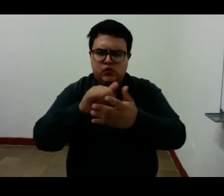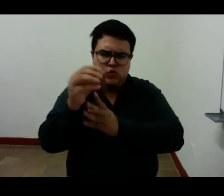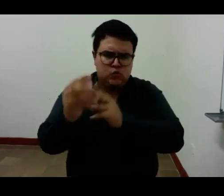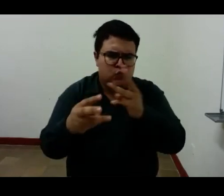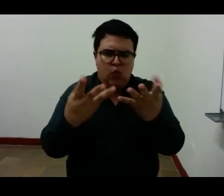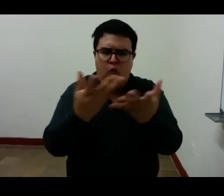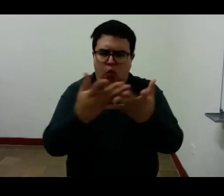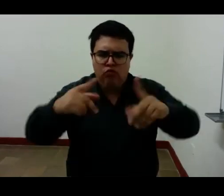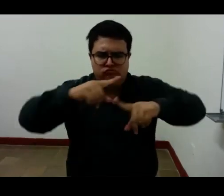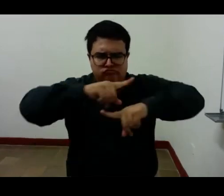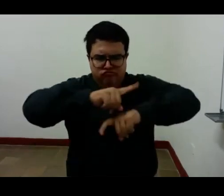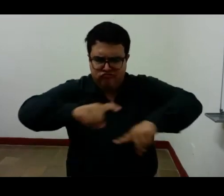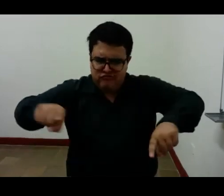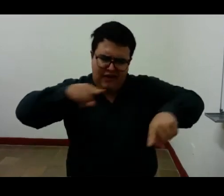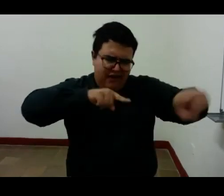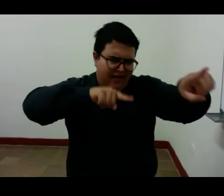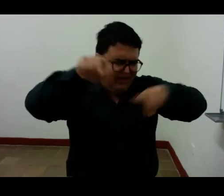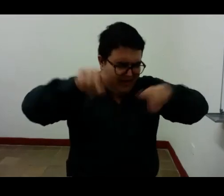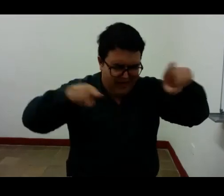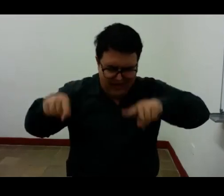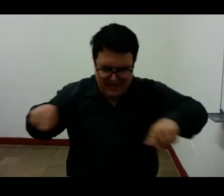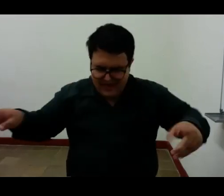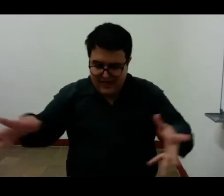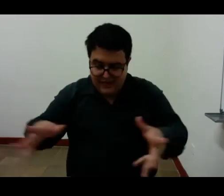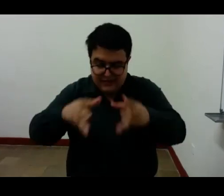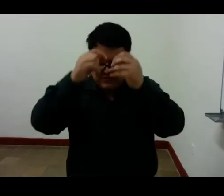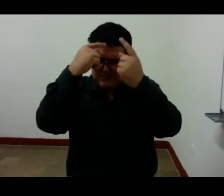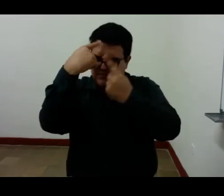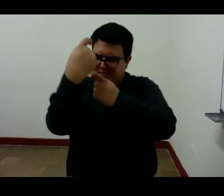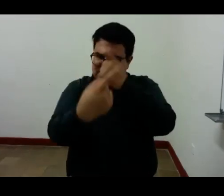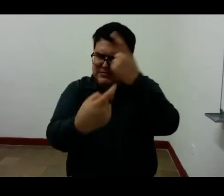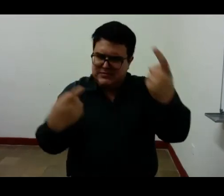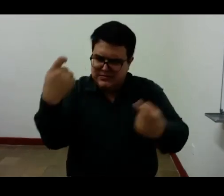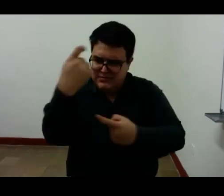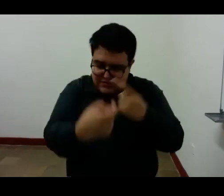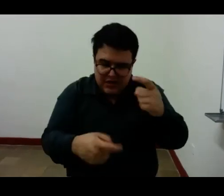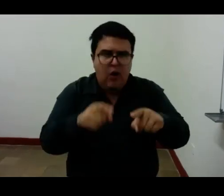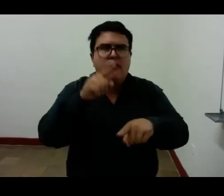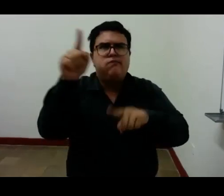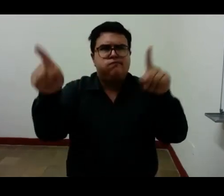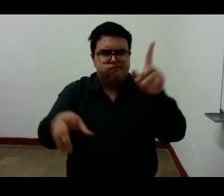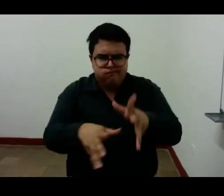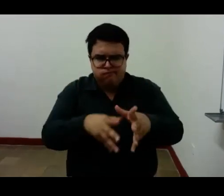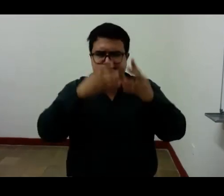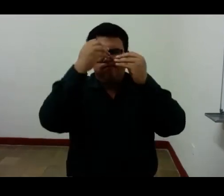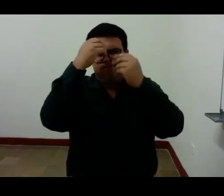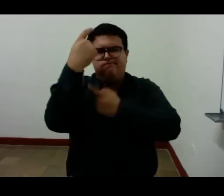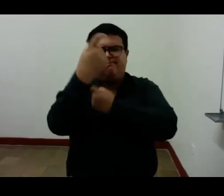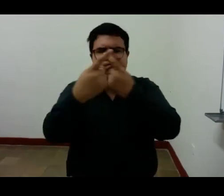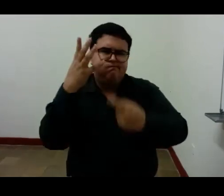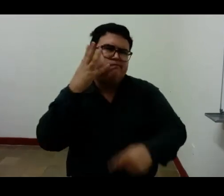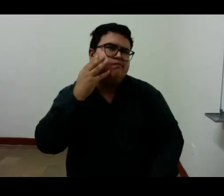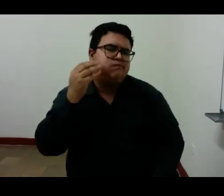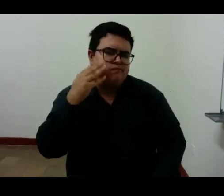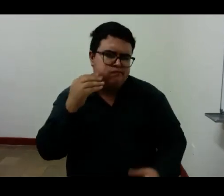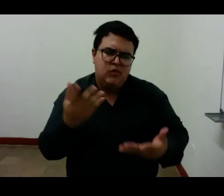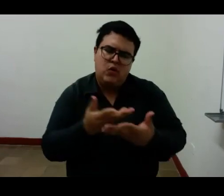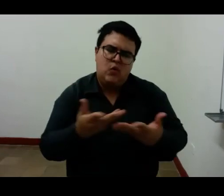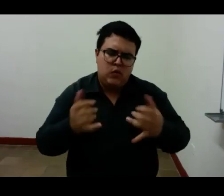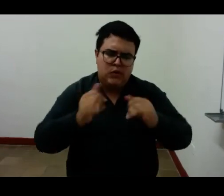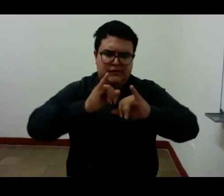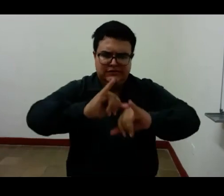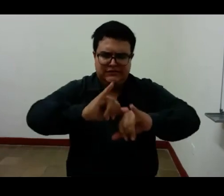dimensiones de su espacio interior en la que puede experimentarse como infinitamente otro